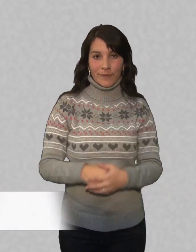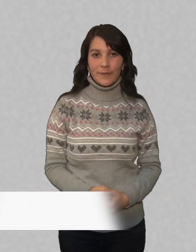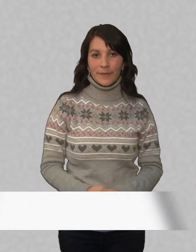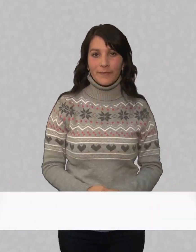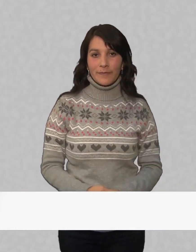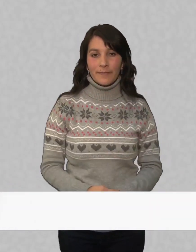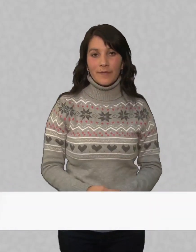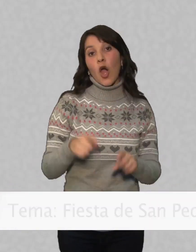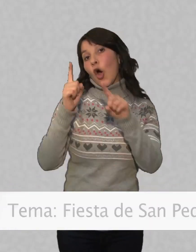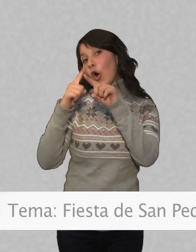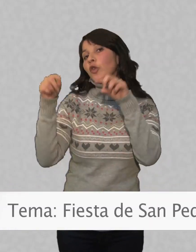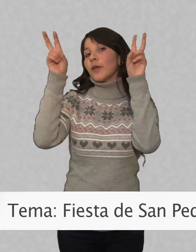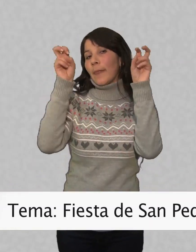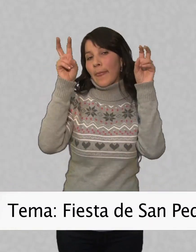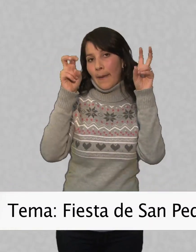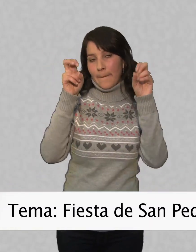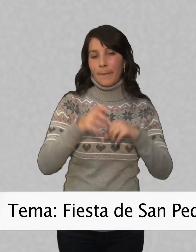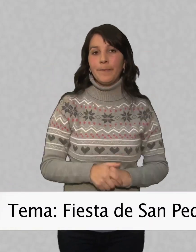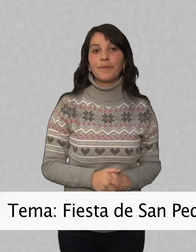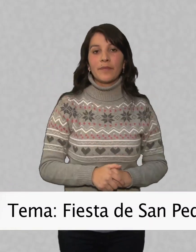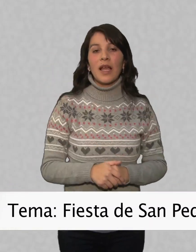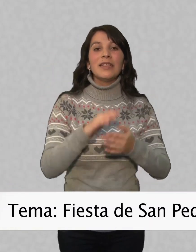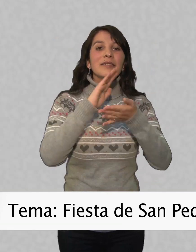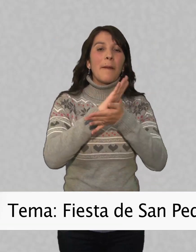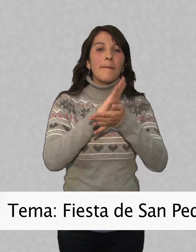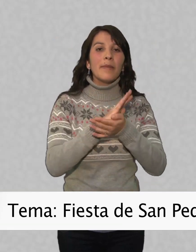Tema 2 Fiesta de San Pedro y San Pablo